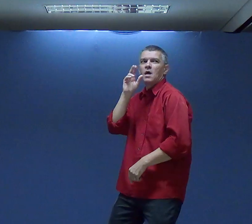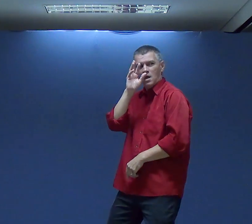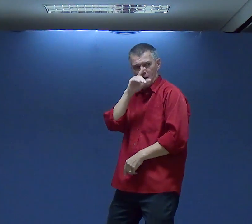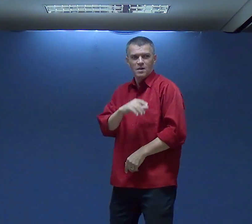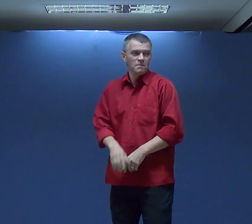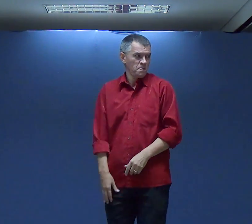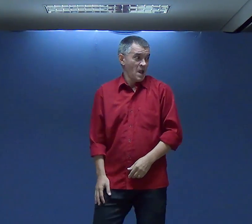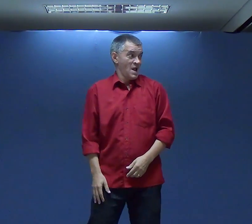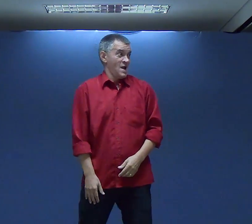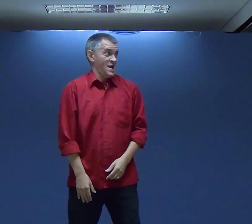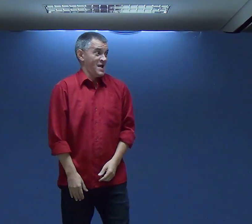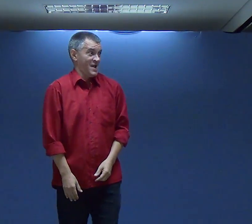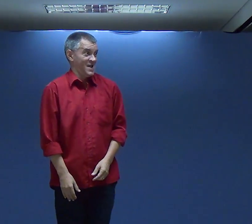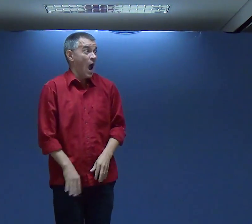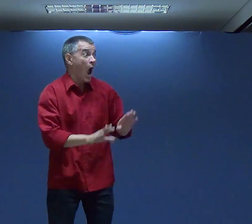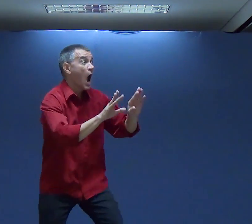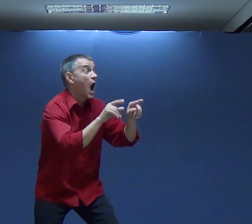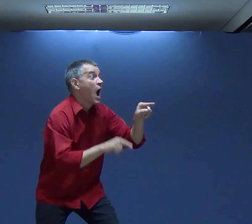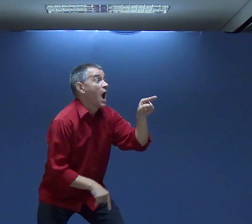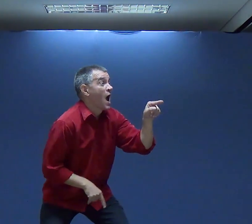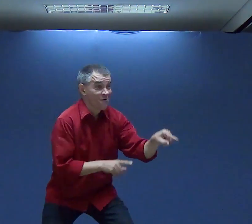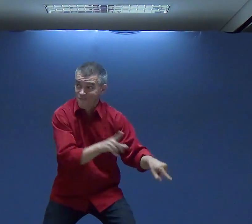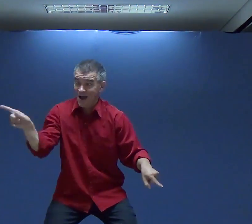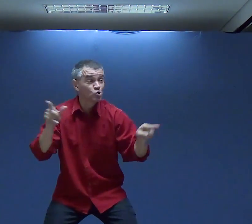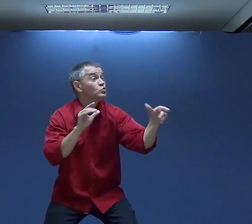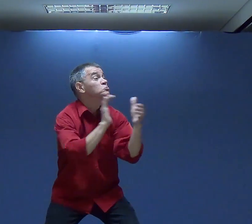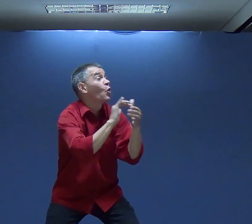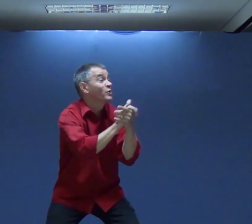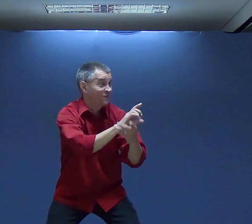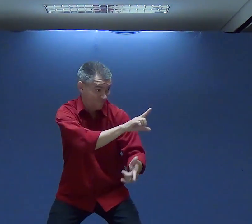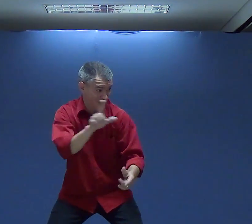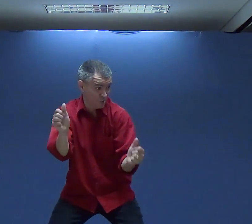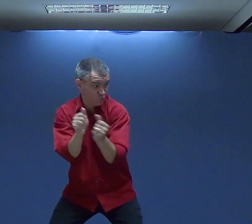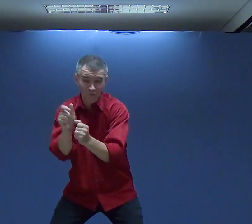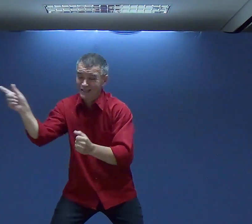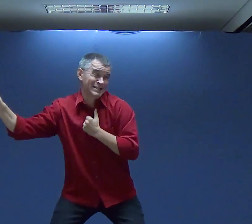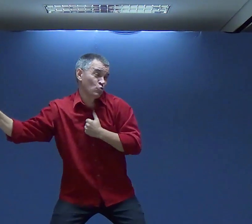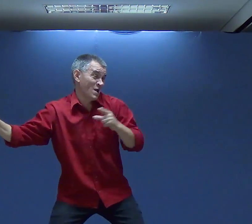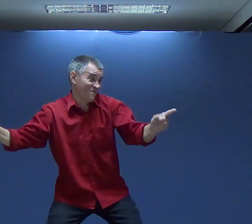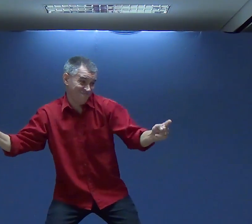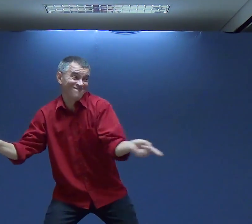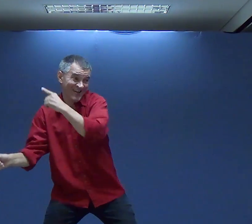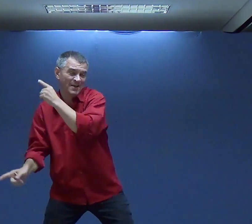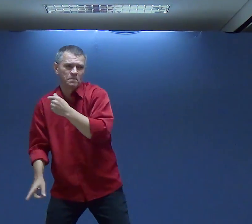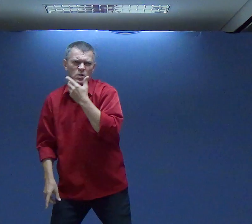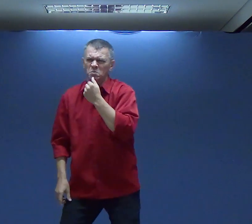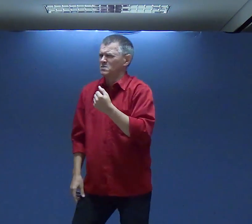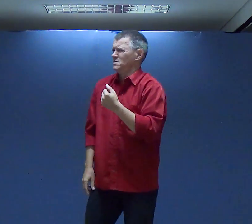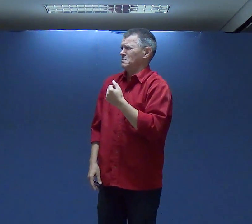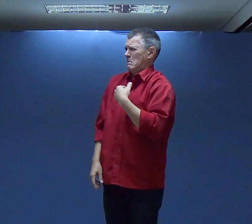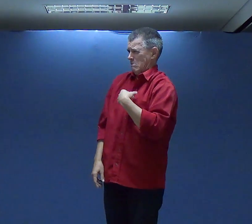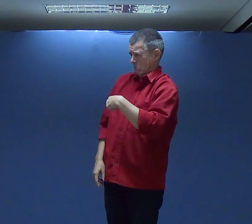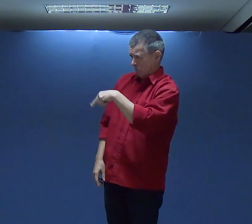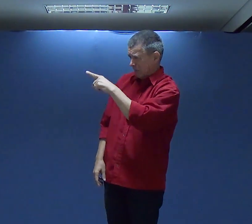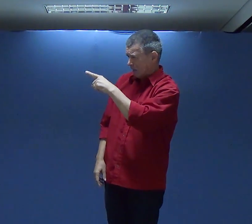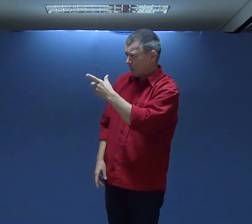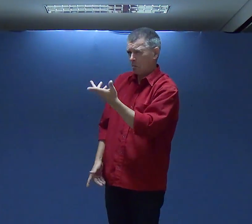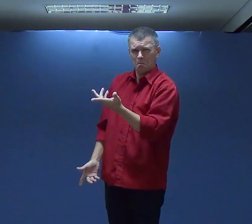Bebeu E me amou E aí Ele diz Vá lá Com sua esposa Vá